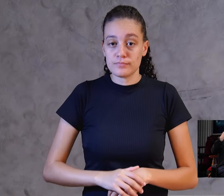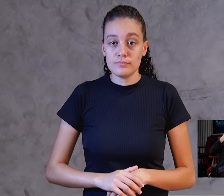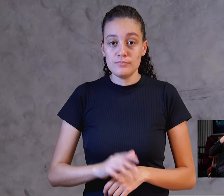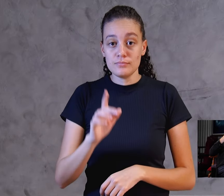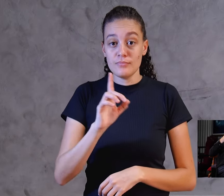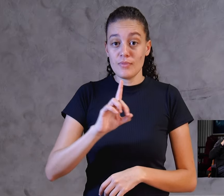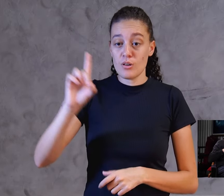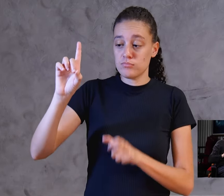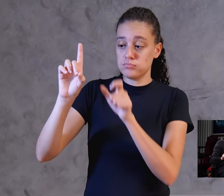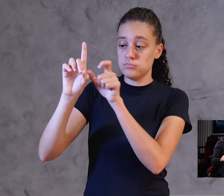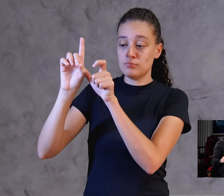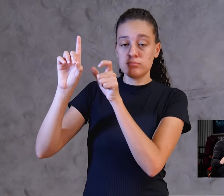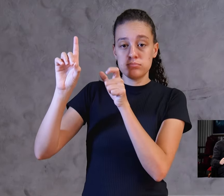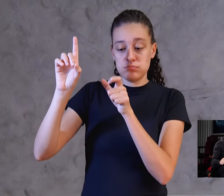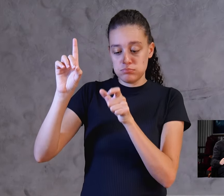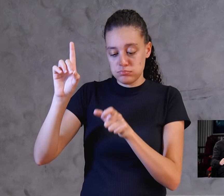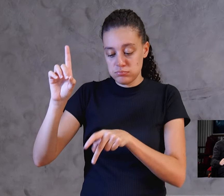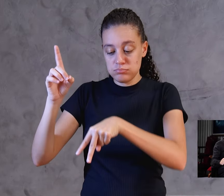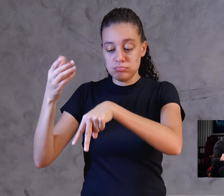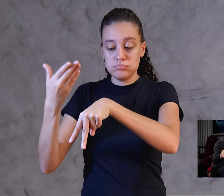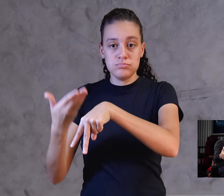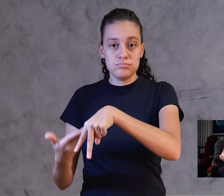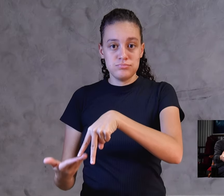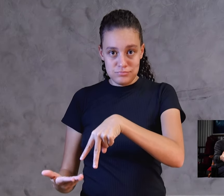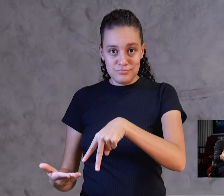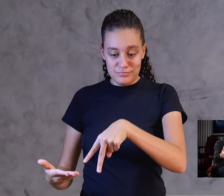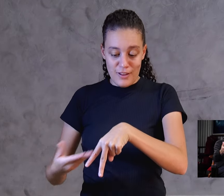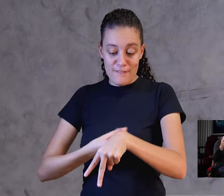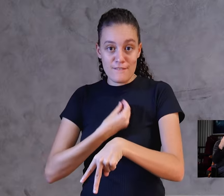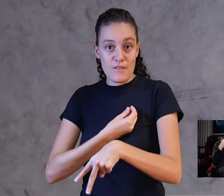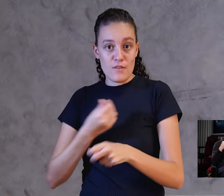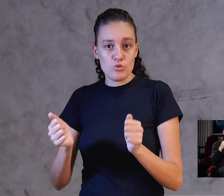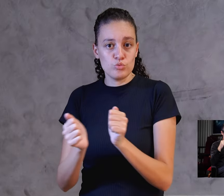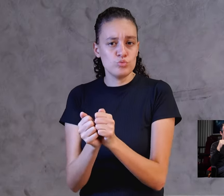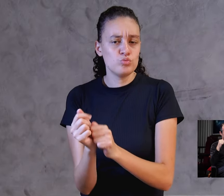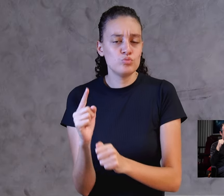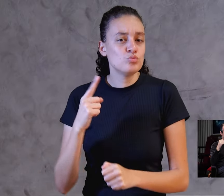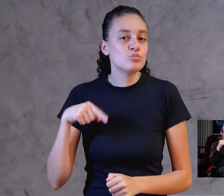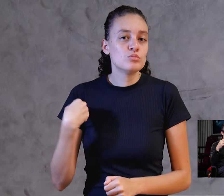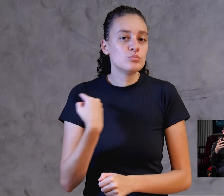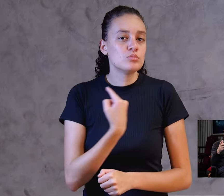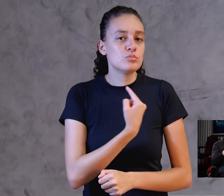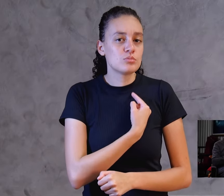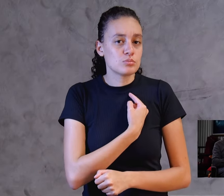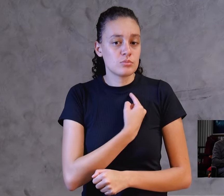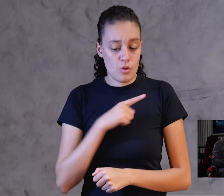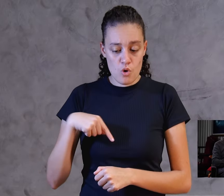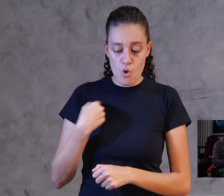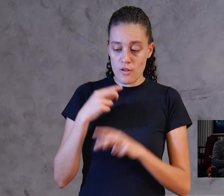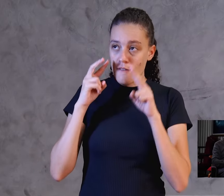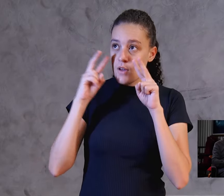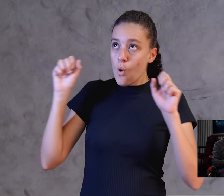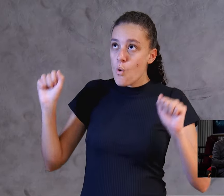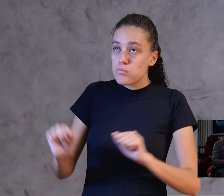fez carne e habitou entre nós. Vimos a sua glória como a glória do